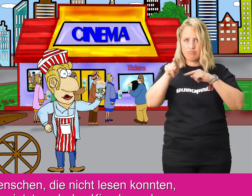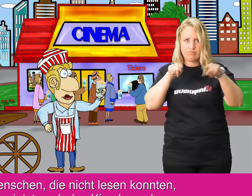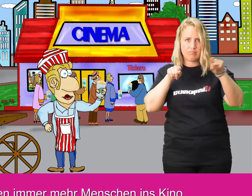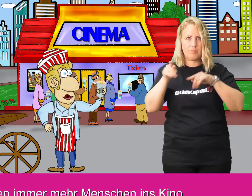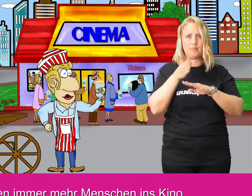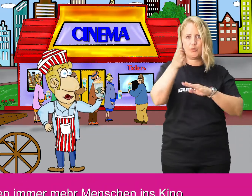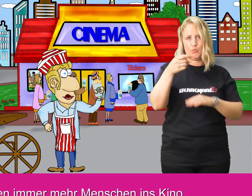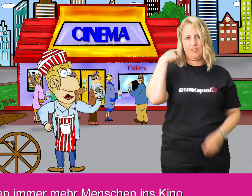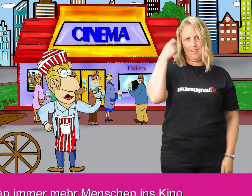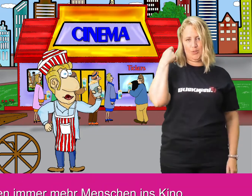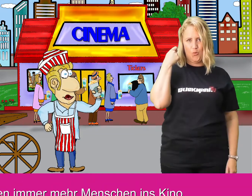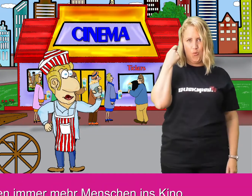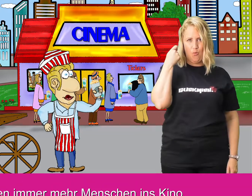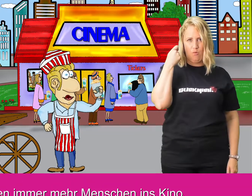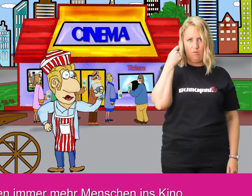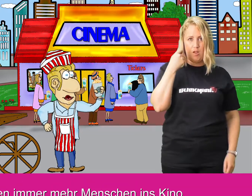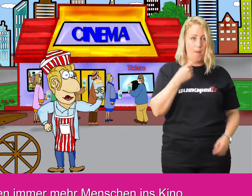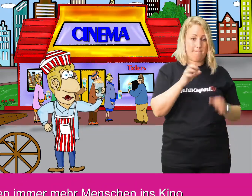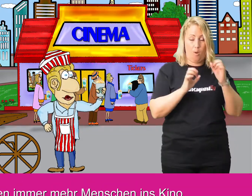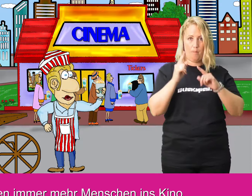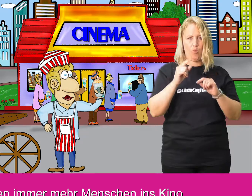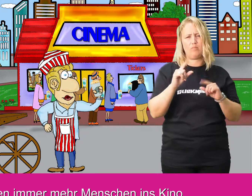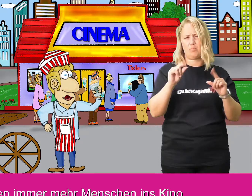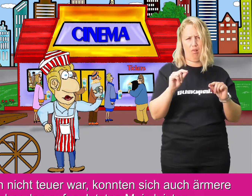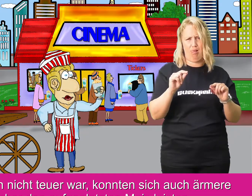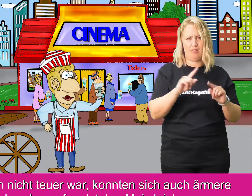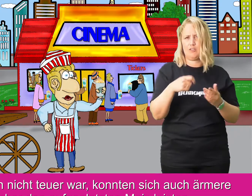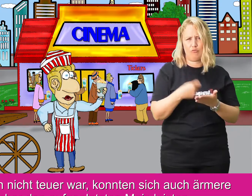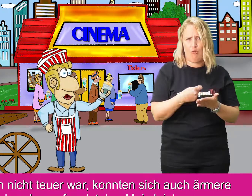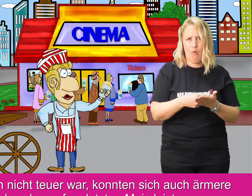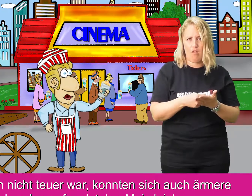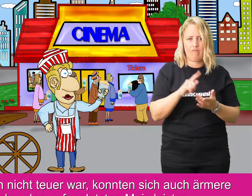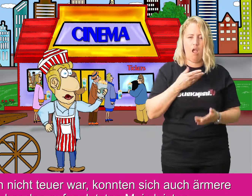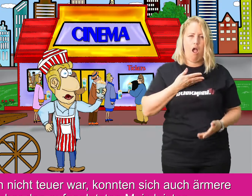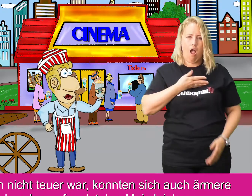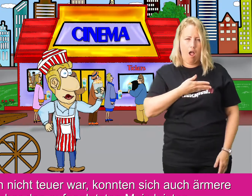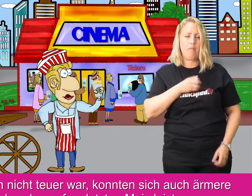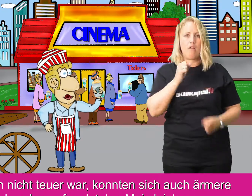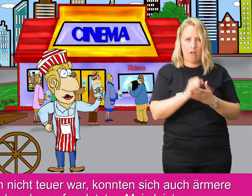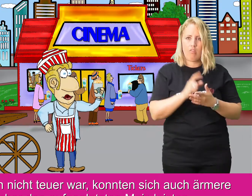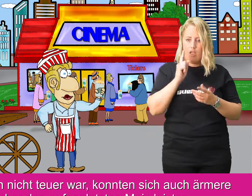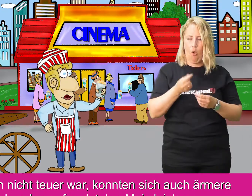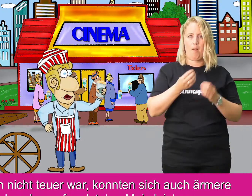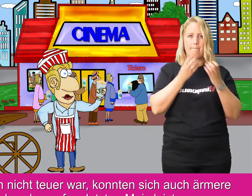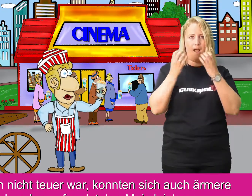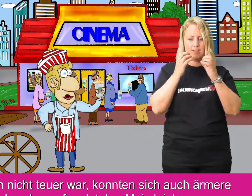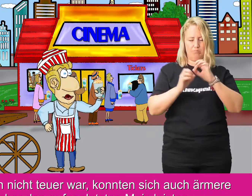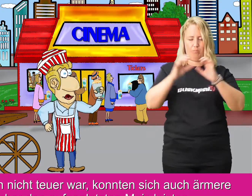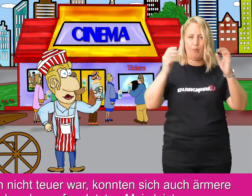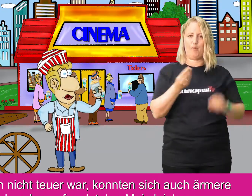Es gingen immer mehr Menschen ins Kino. Und weil Popcorn nicht teuer war, konnten sich auch ärmere